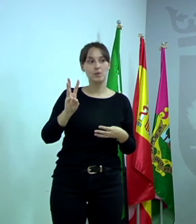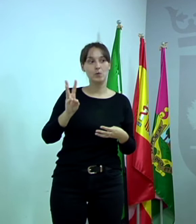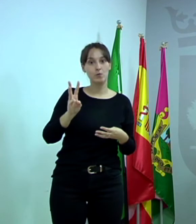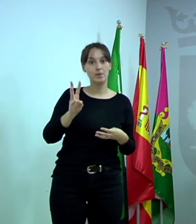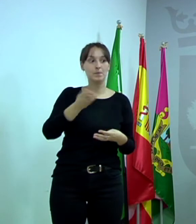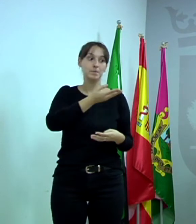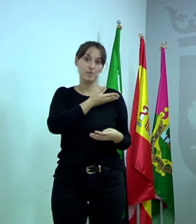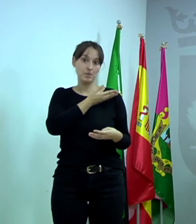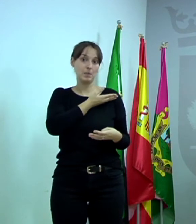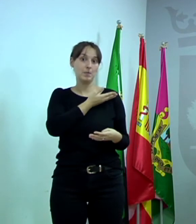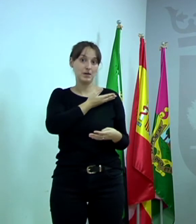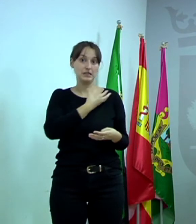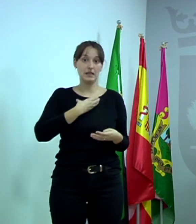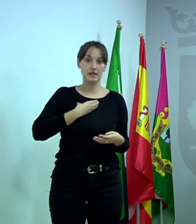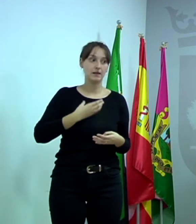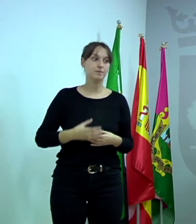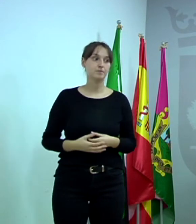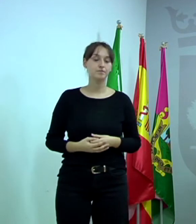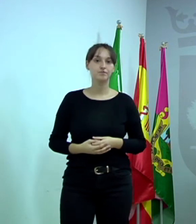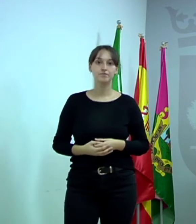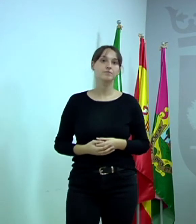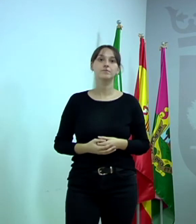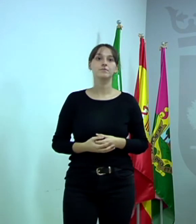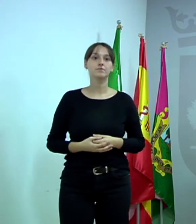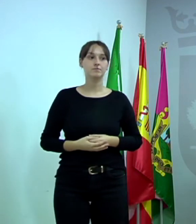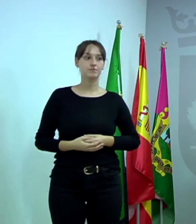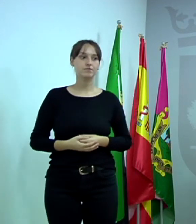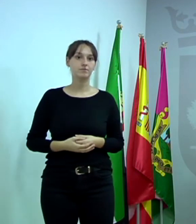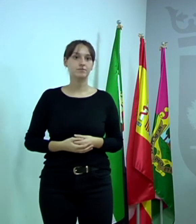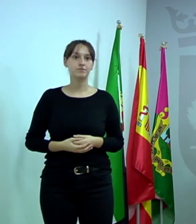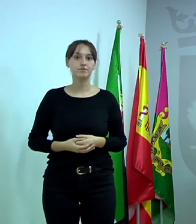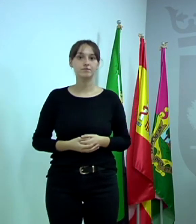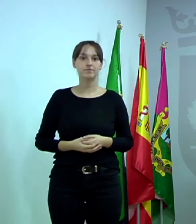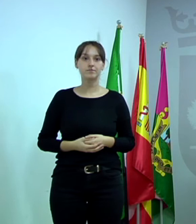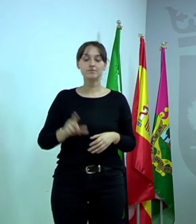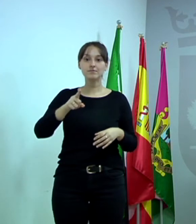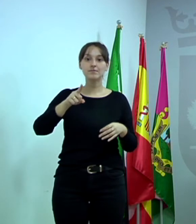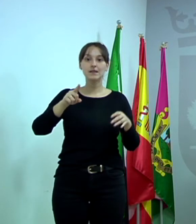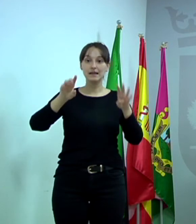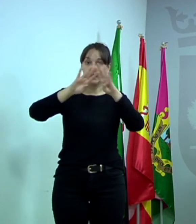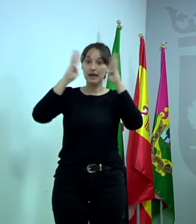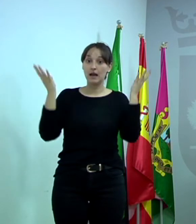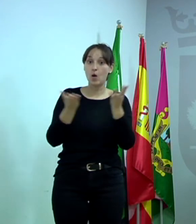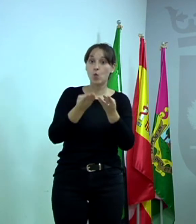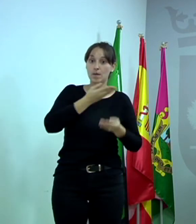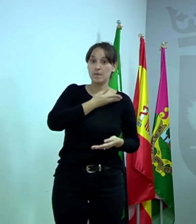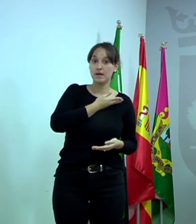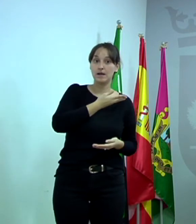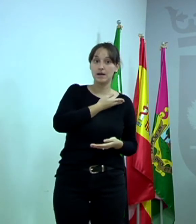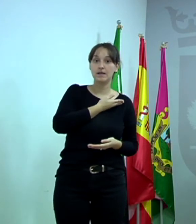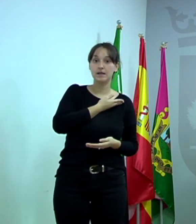Ahí va a venir recogida para que… Pero vamos a ver, la web municipal viene el enlace de la plataforma. Quiero decir, la plataforma no es la nueva